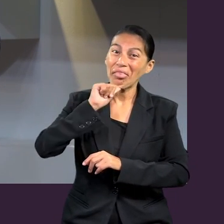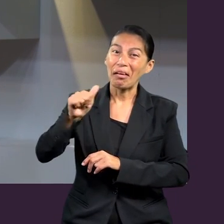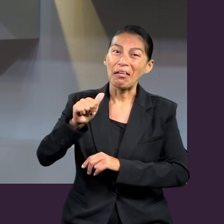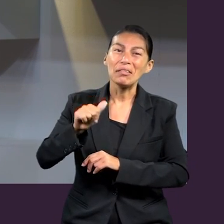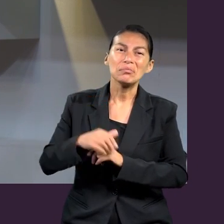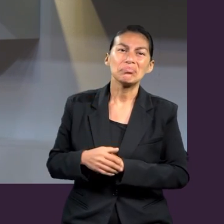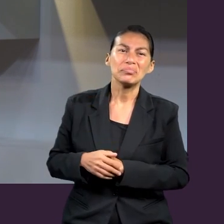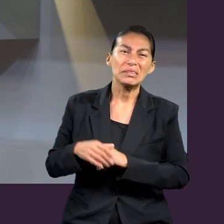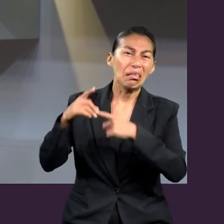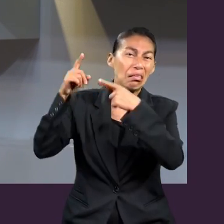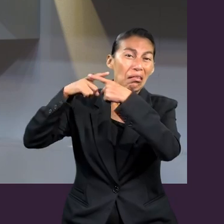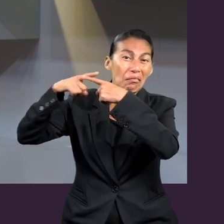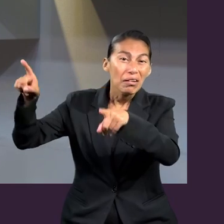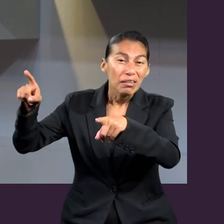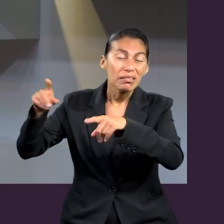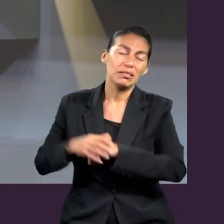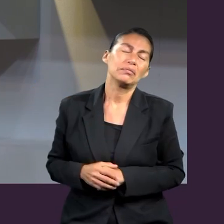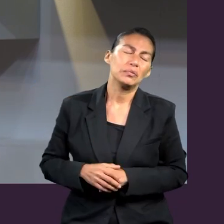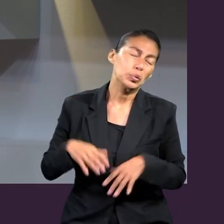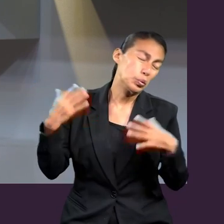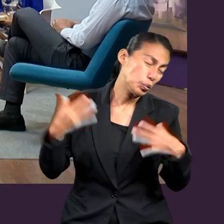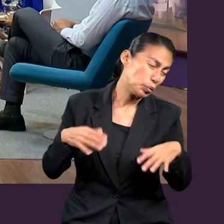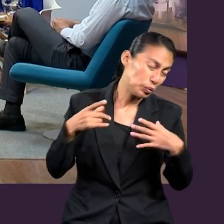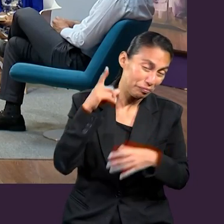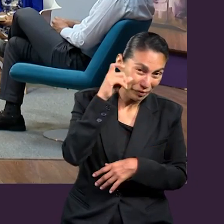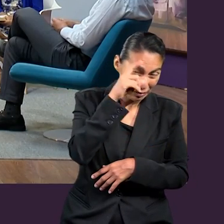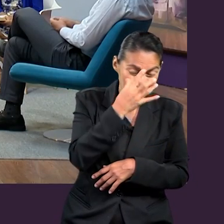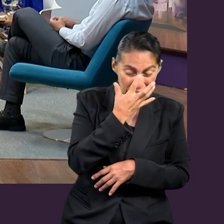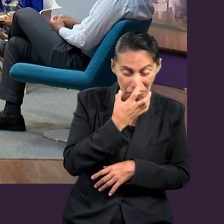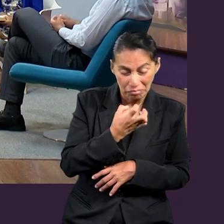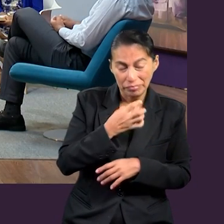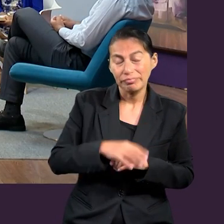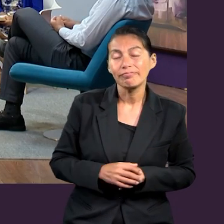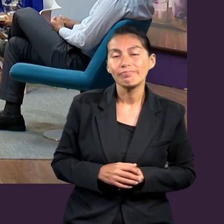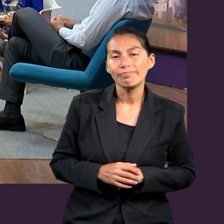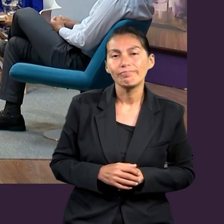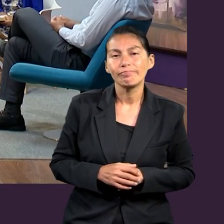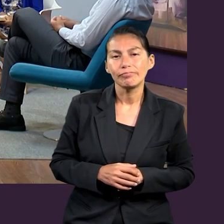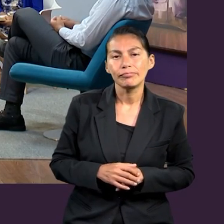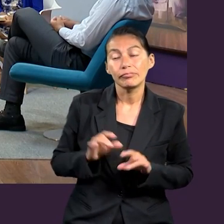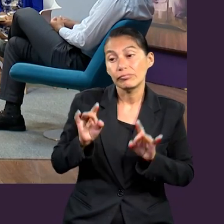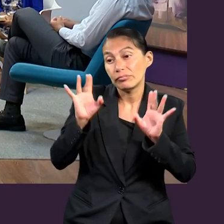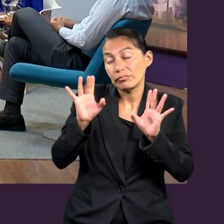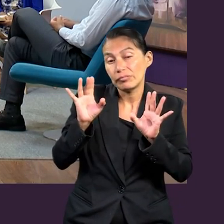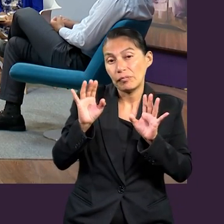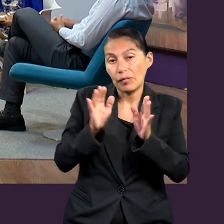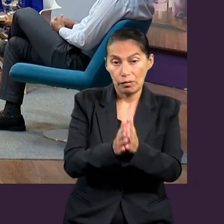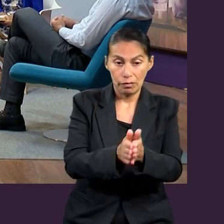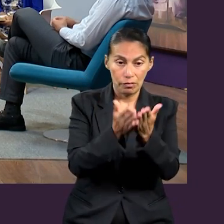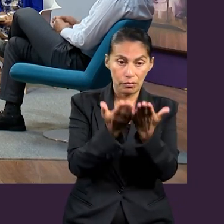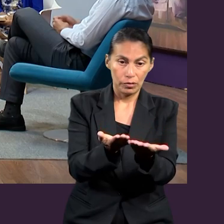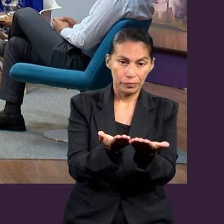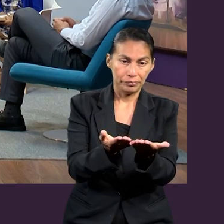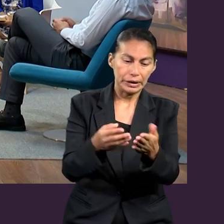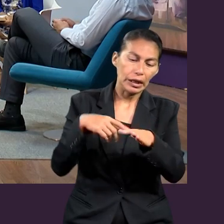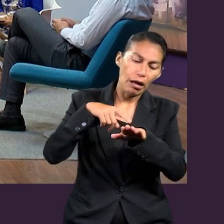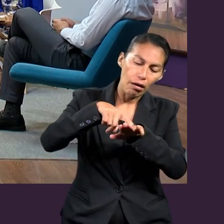tan diferentes a su Cristo. Una vez también vi un libro donde en la portada